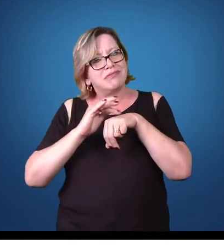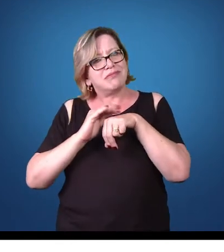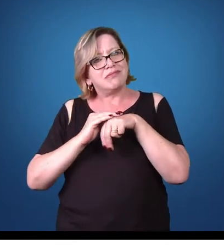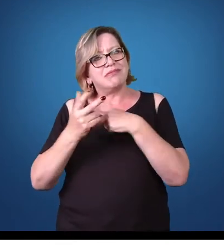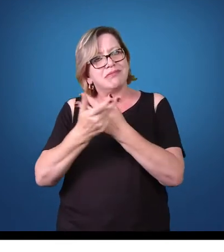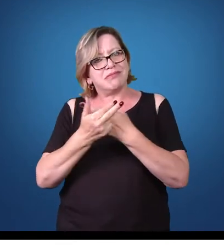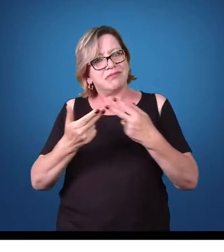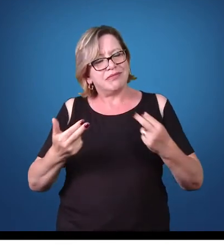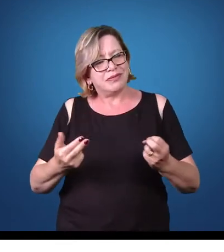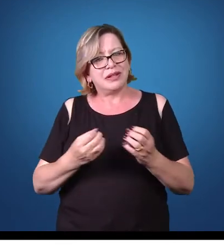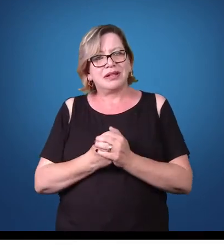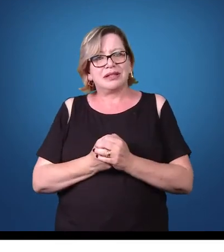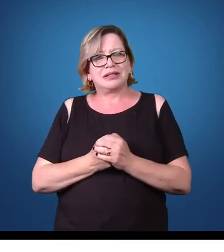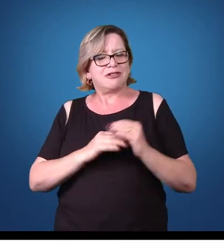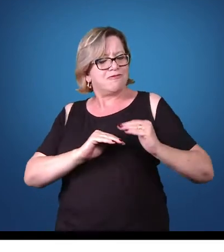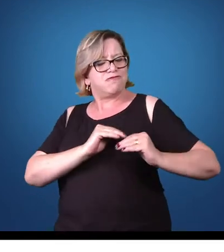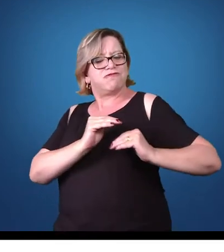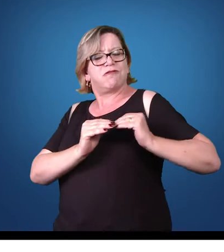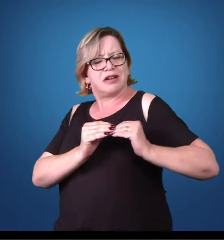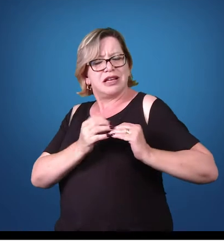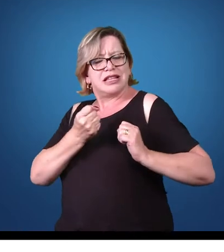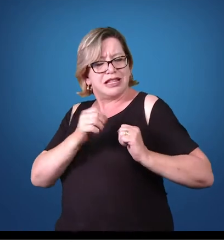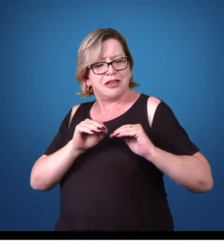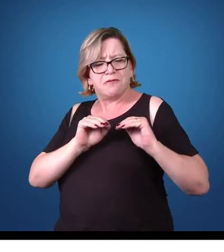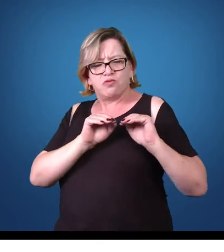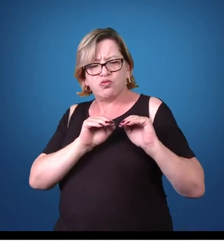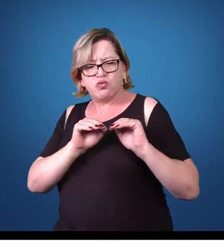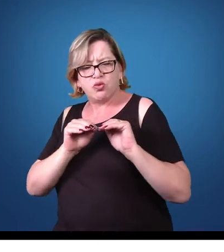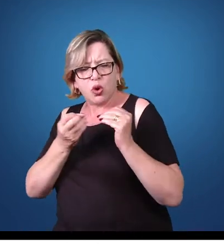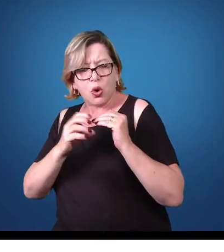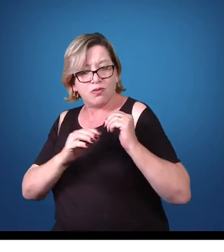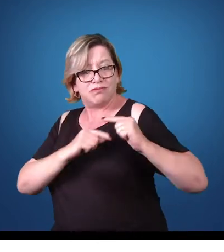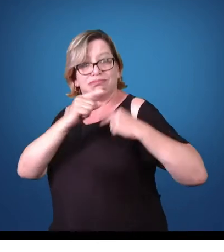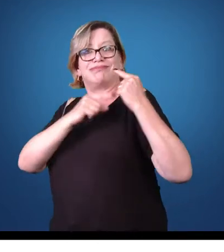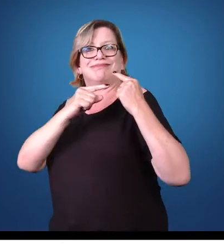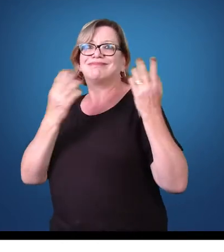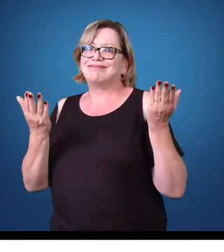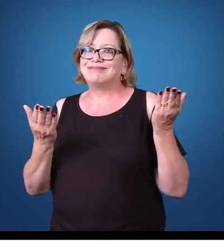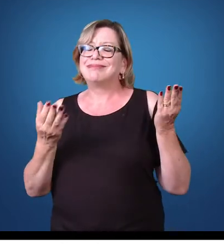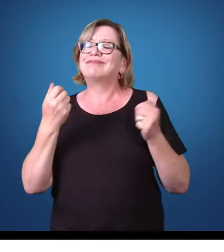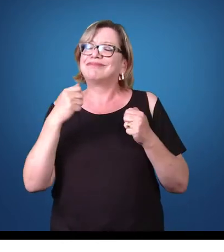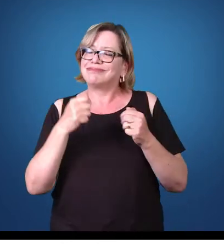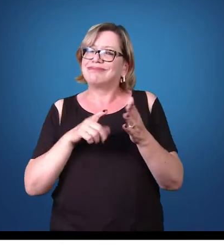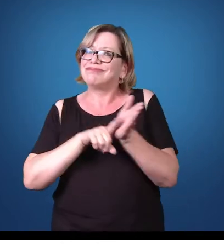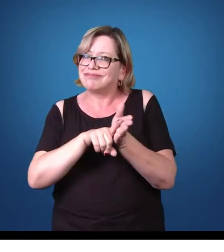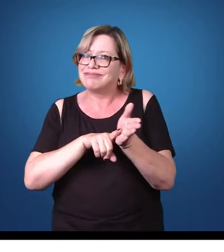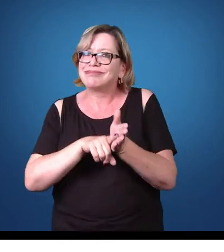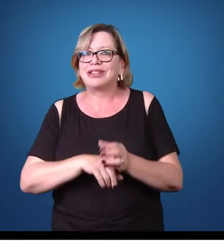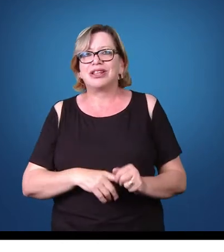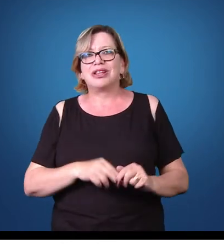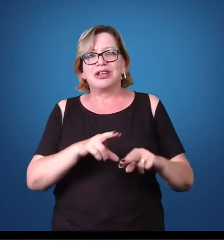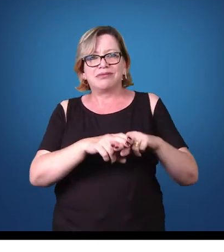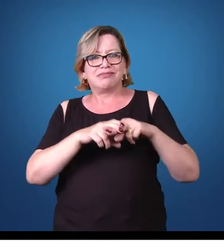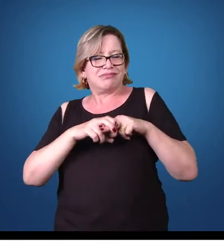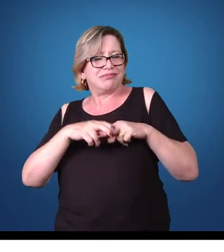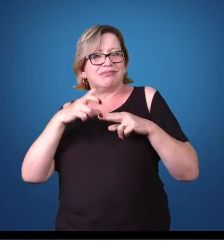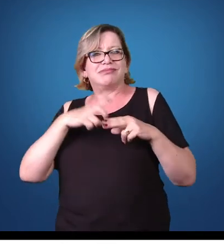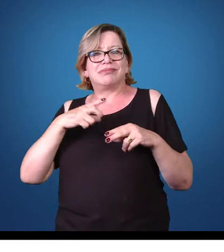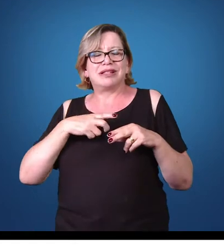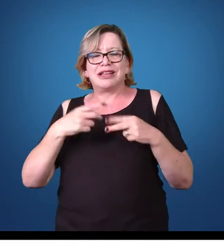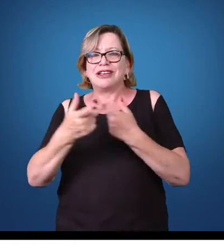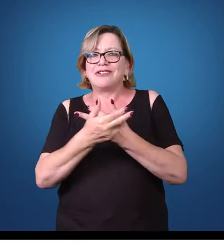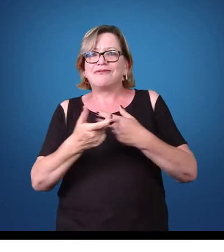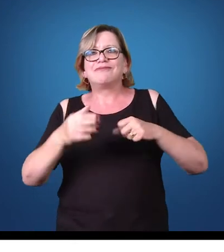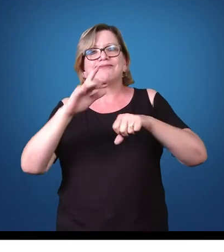estão evoluindo ou não nessas regiões. Nesse sentido, nós temos alguns tipos de